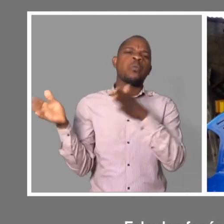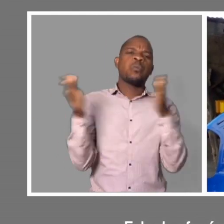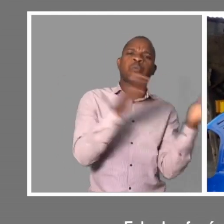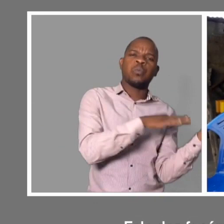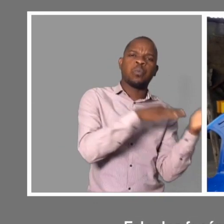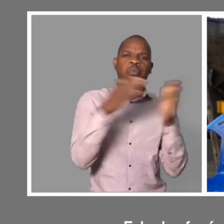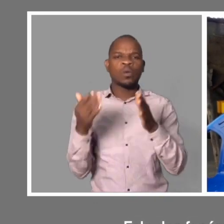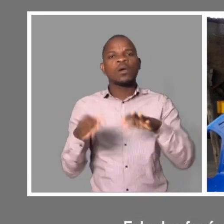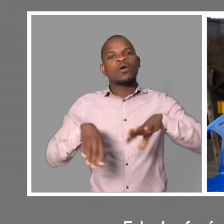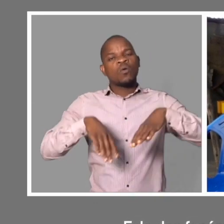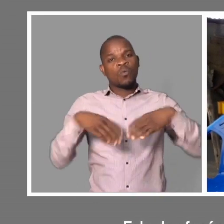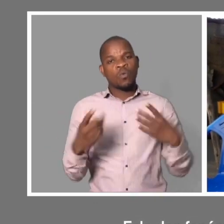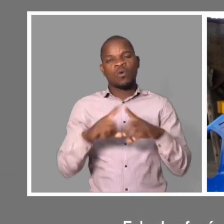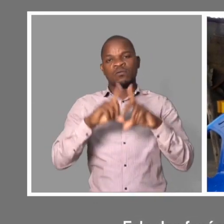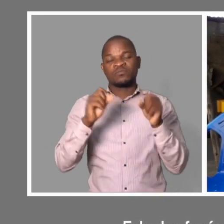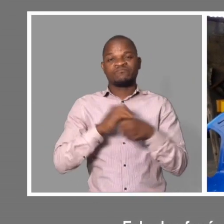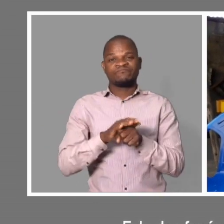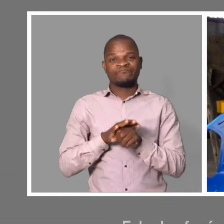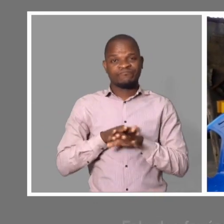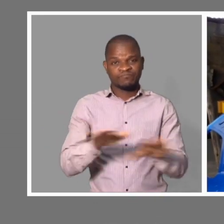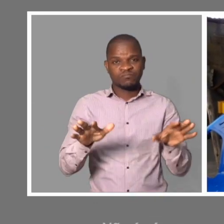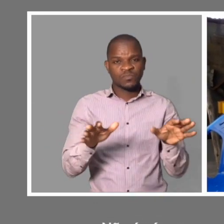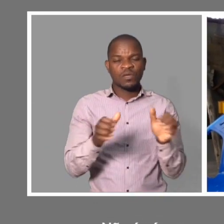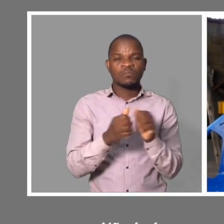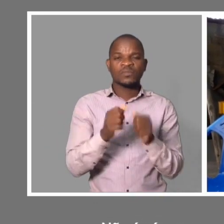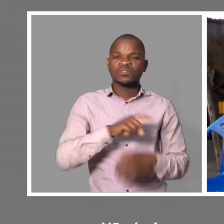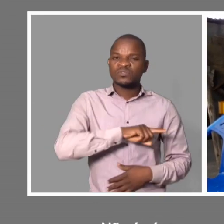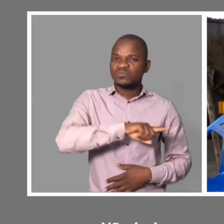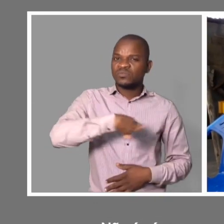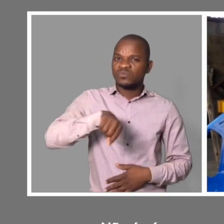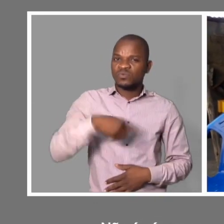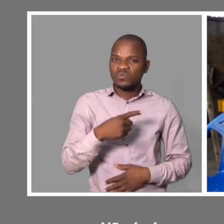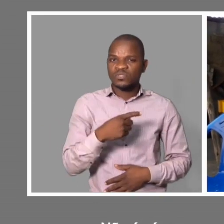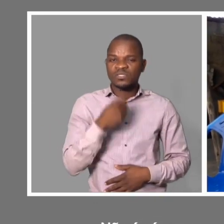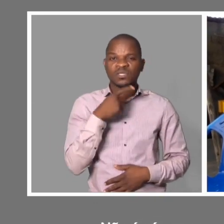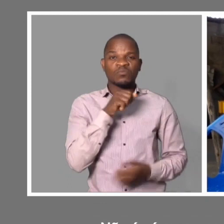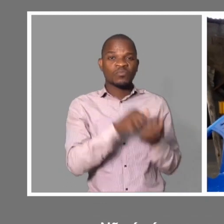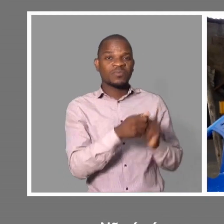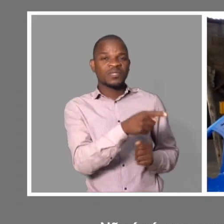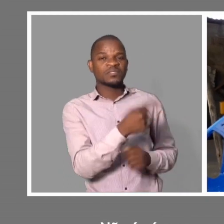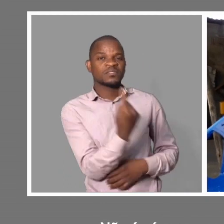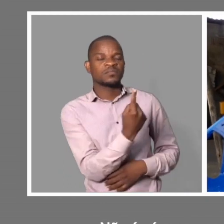dessa pandemia, mas não é só esse que é o problema nosso.